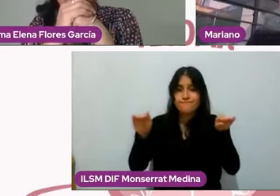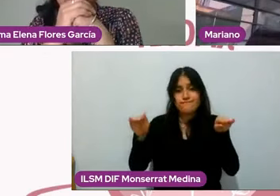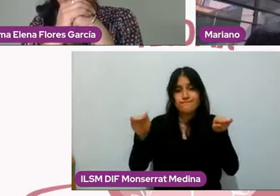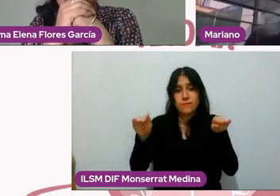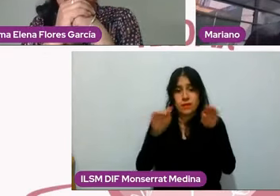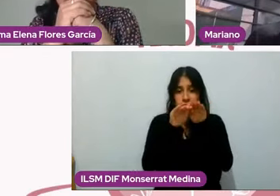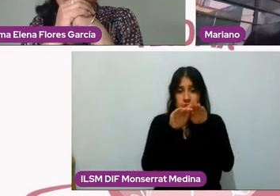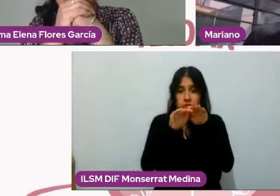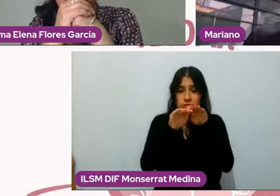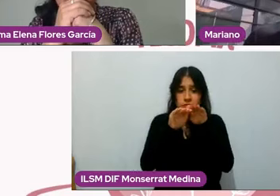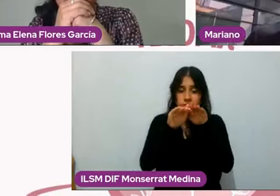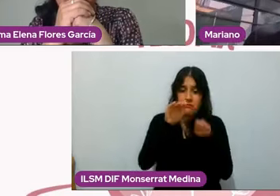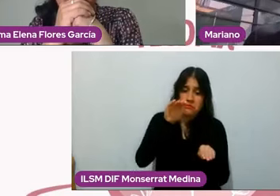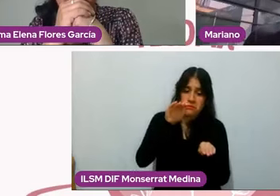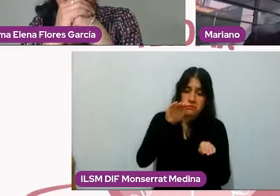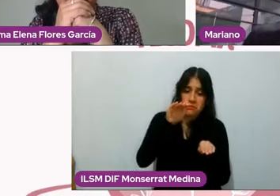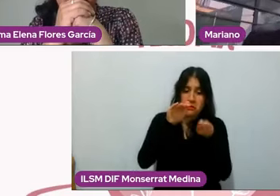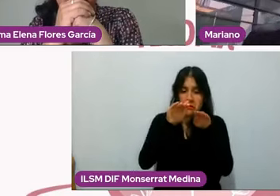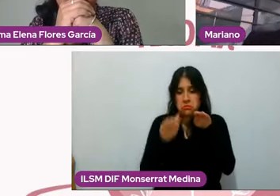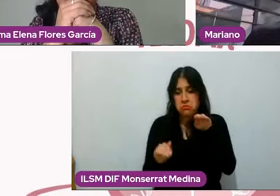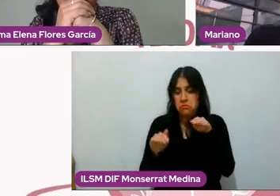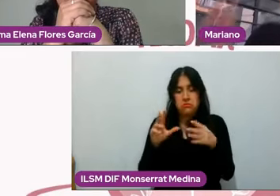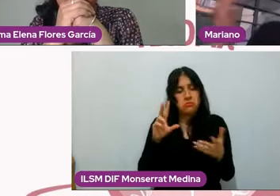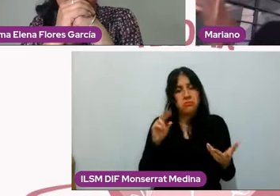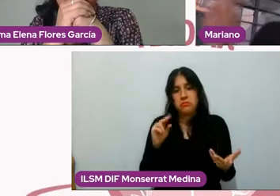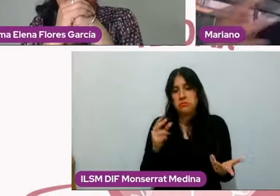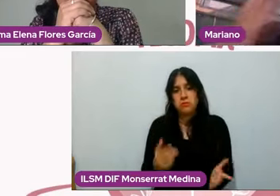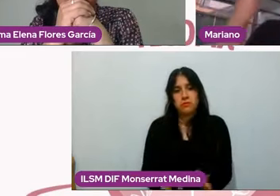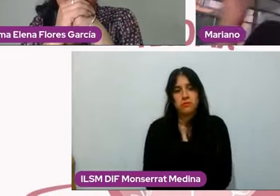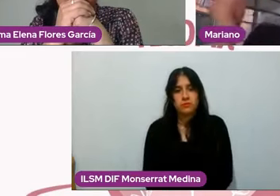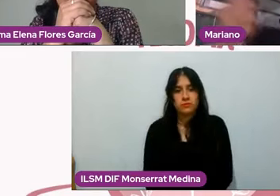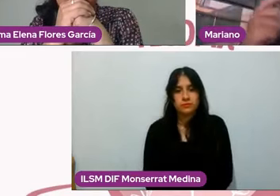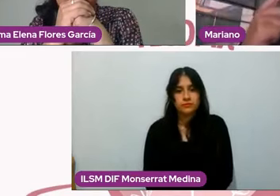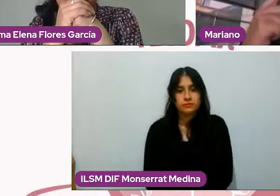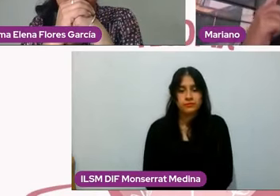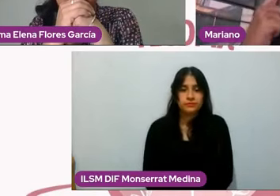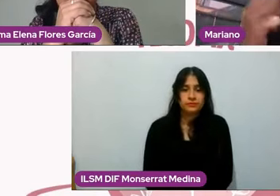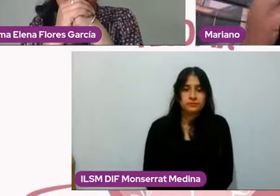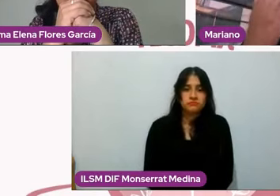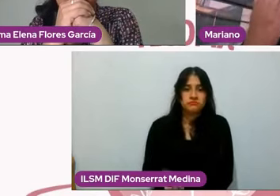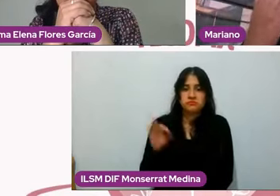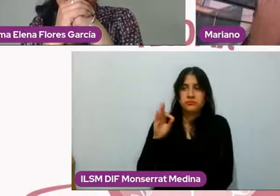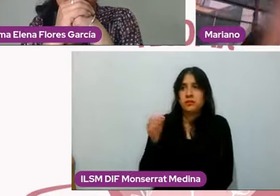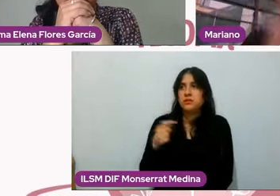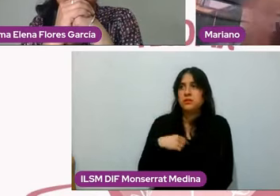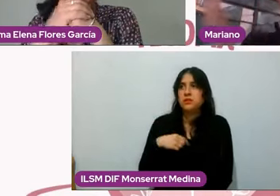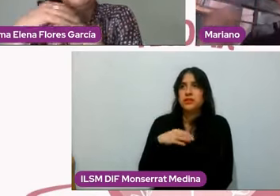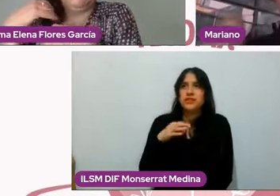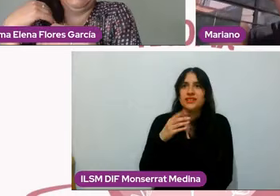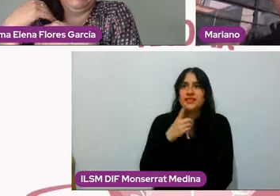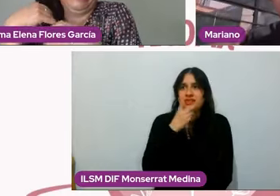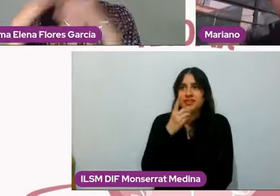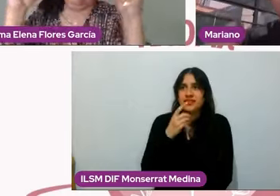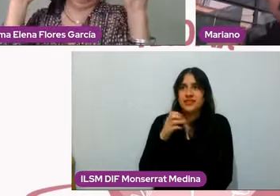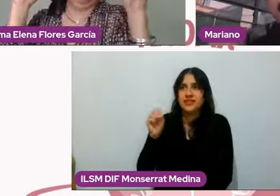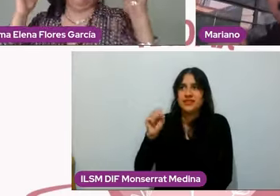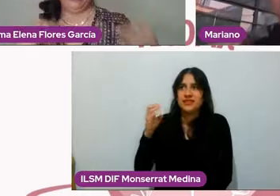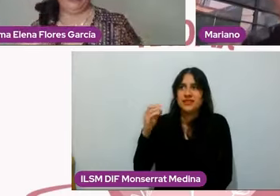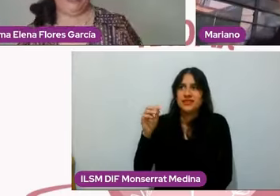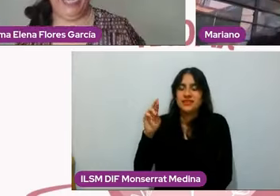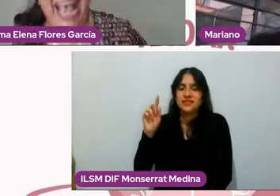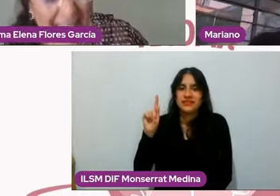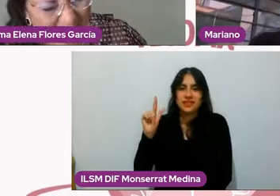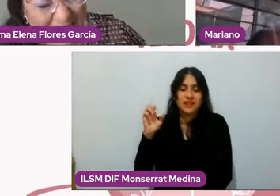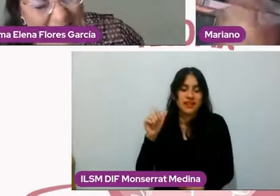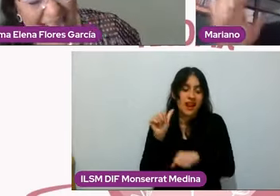así de fácil ¿no? es como si yo dijera no bueno es que Scarlett Johansson y yo somos pareja nada más que no se ha